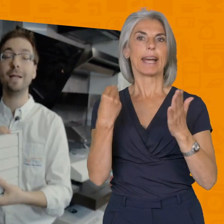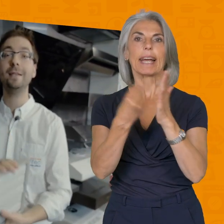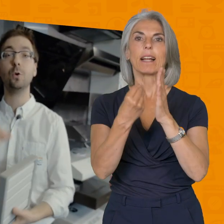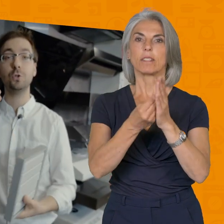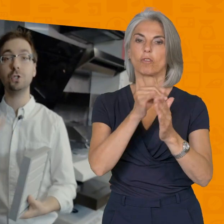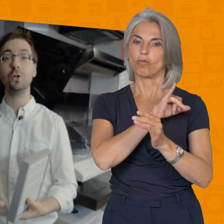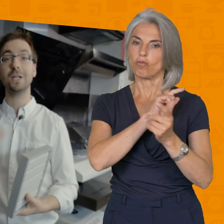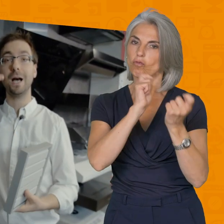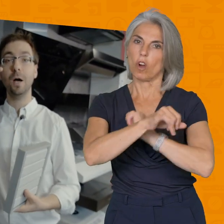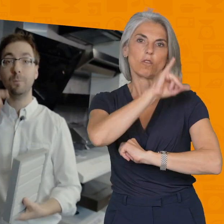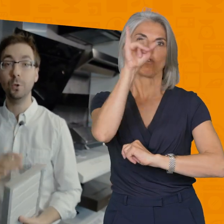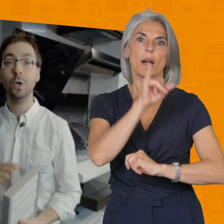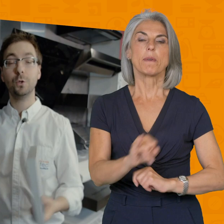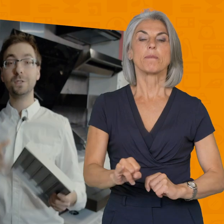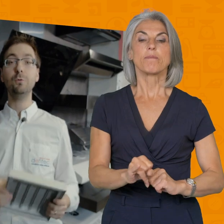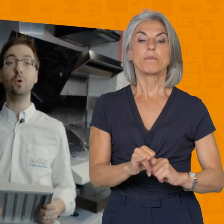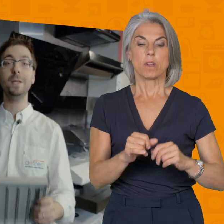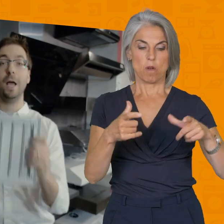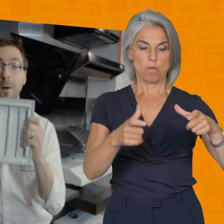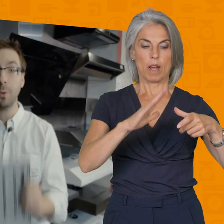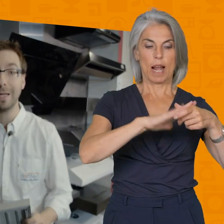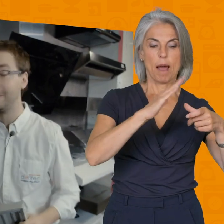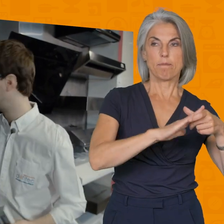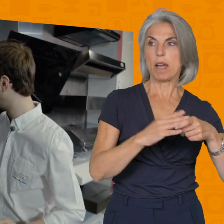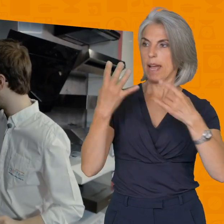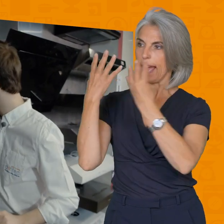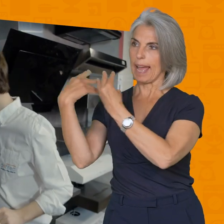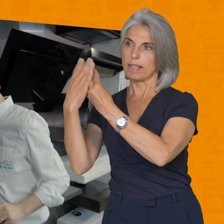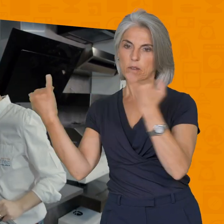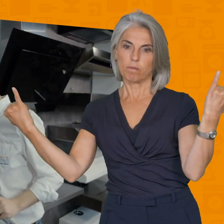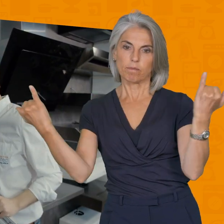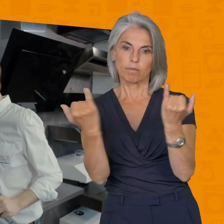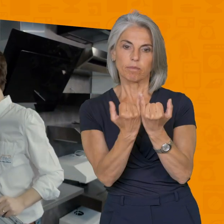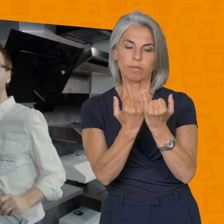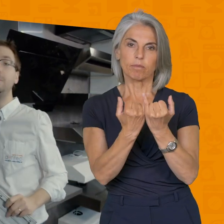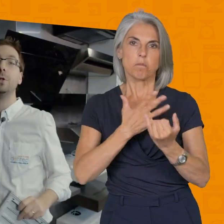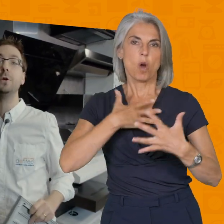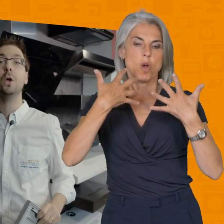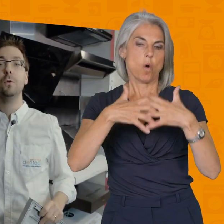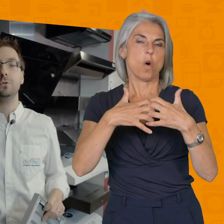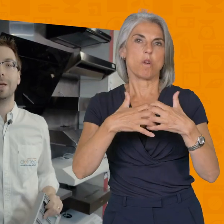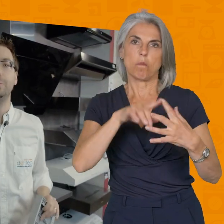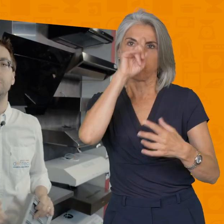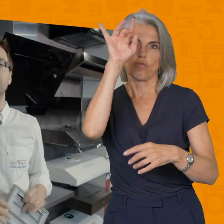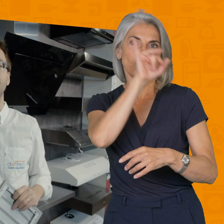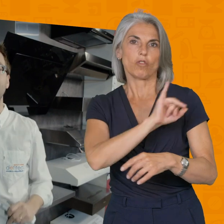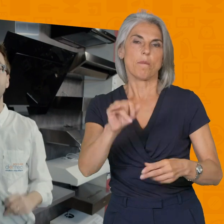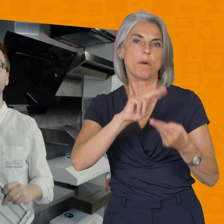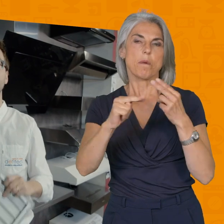qualité qu'on ne changera plus donc si vous combinez un bon clapet extérieur un excellent clapet anti retour et une bonne hôte vous n'aurez plus jamais de